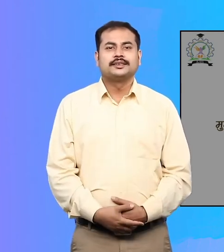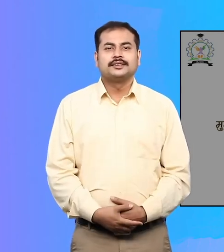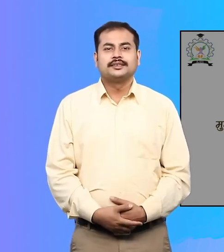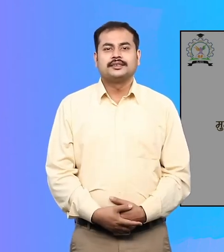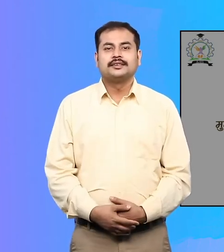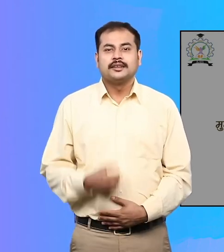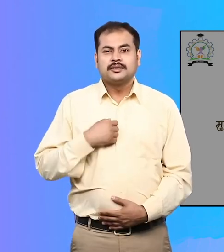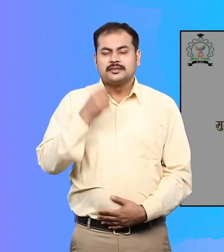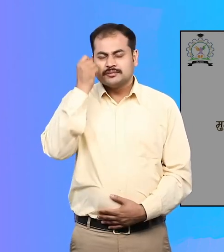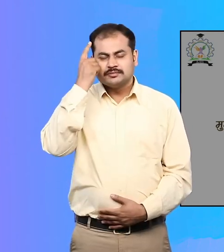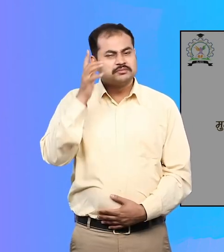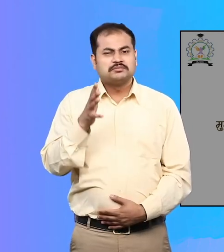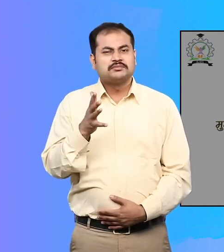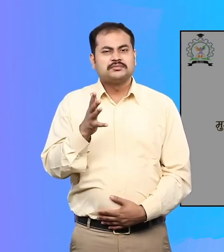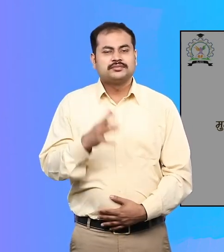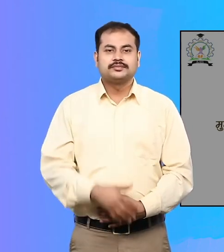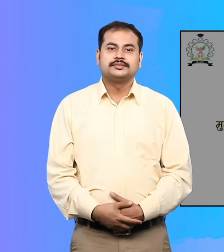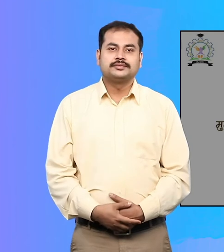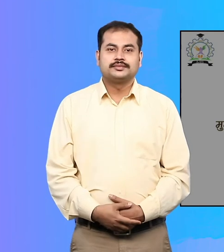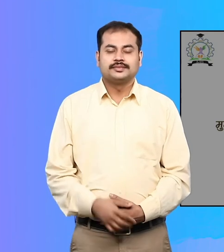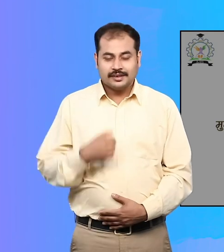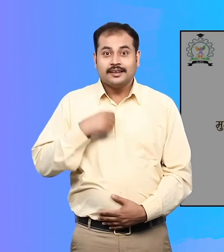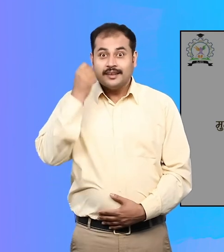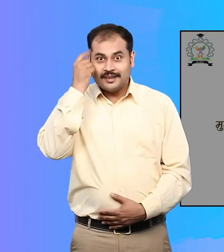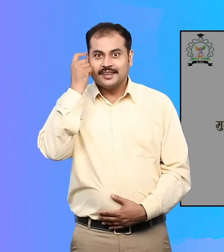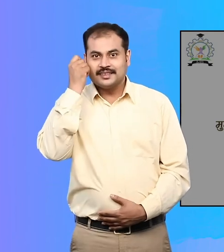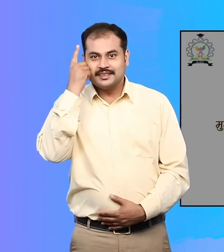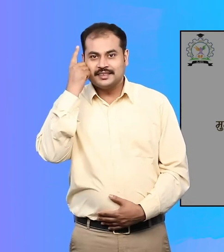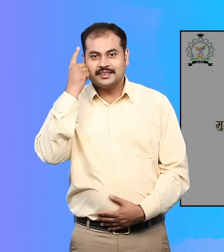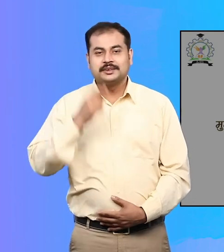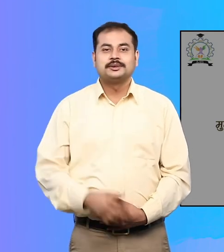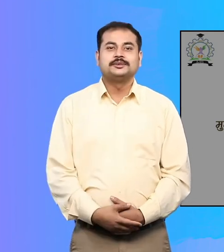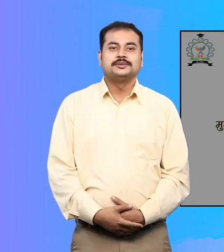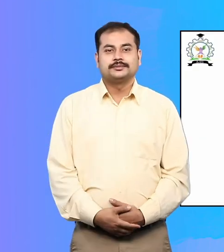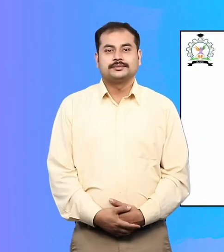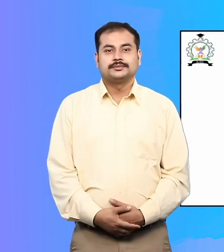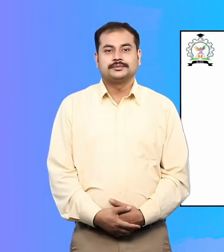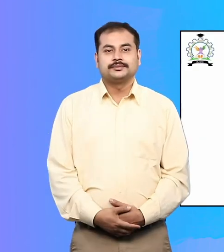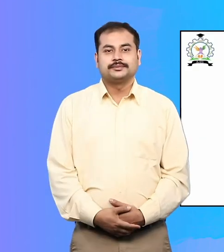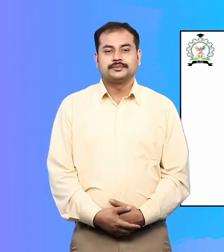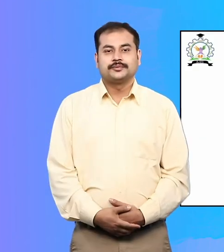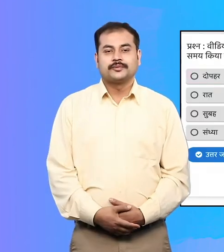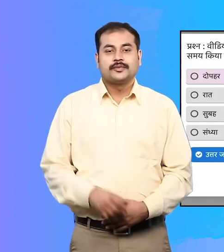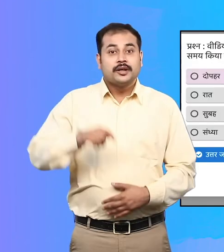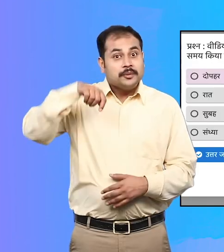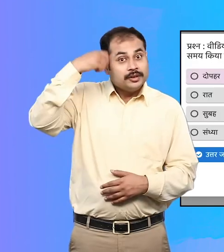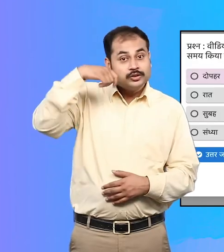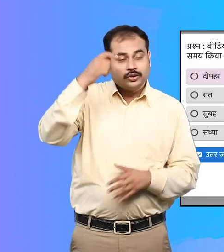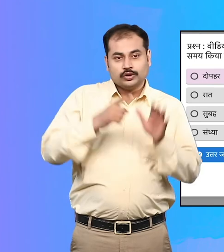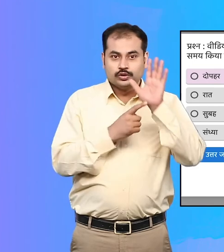मुझे समझ नहीं आ रहा है, मैं समझता हूँ। प्रश्न, वीडियो में दिखाए गई